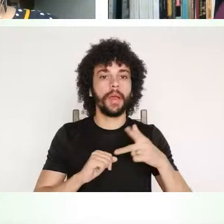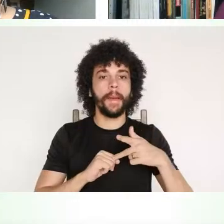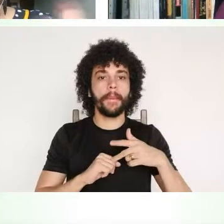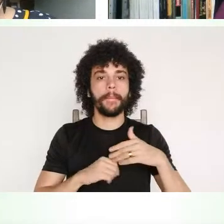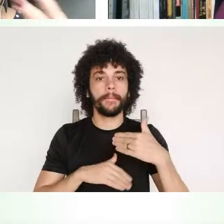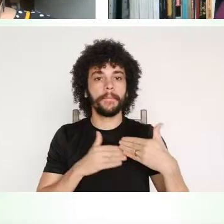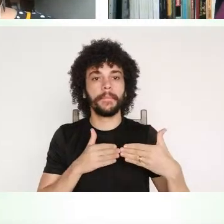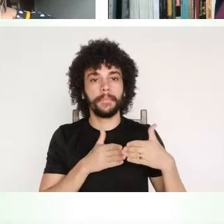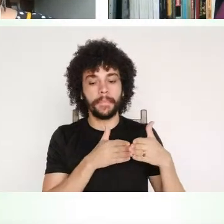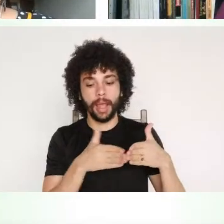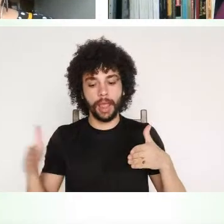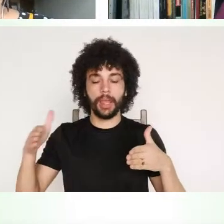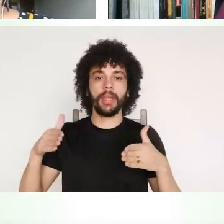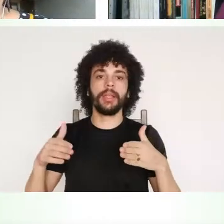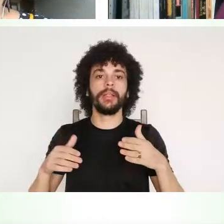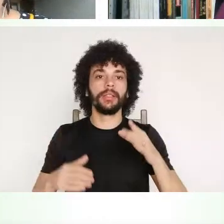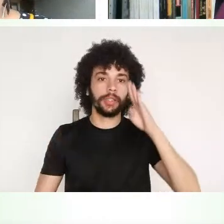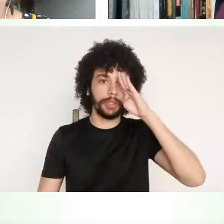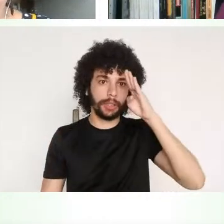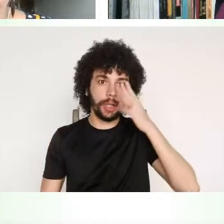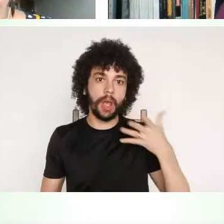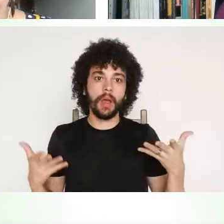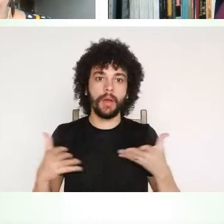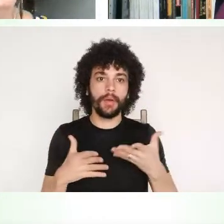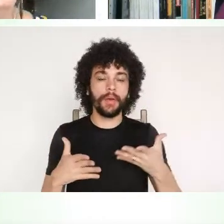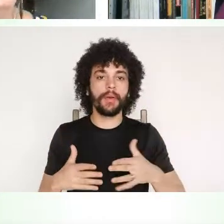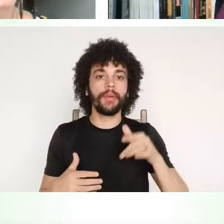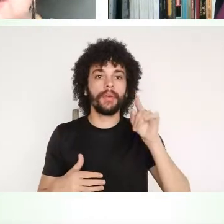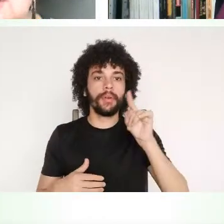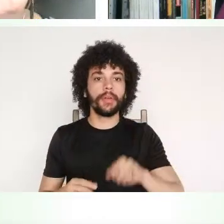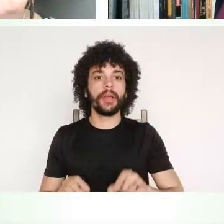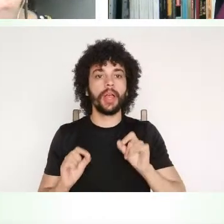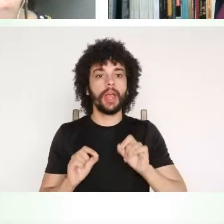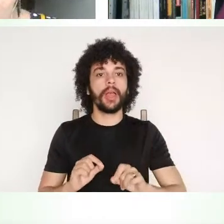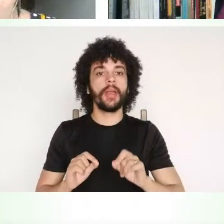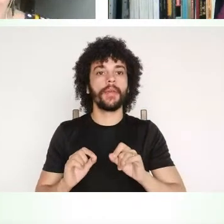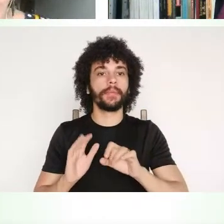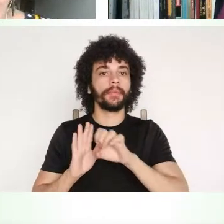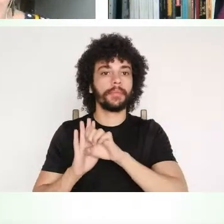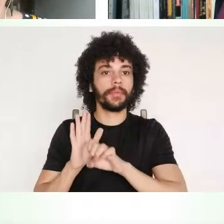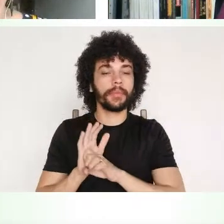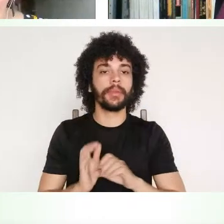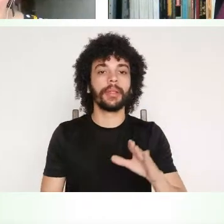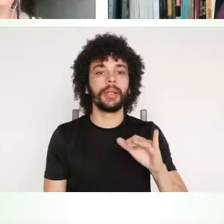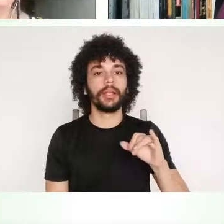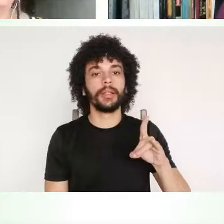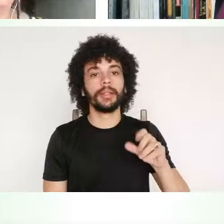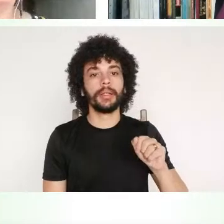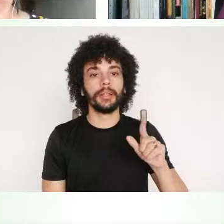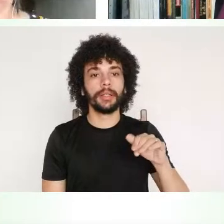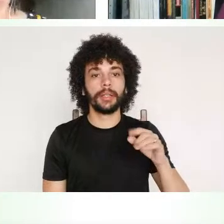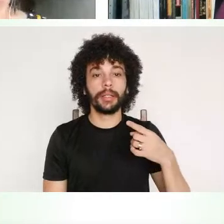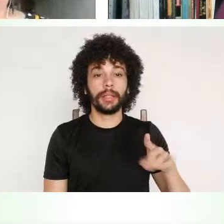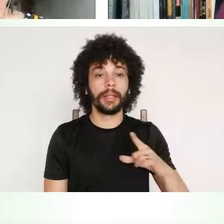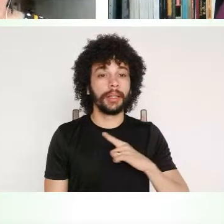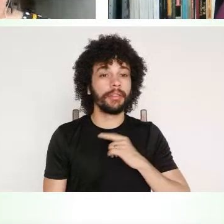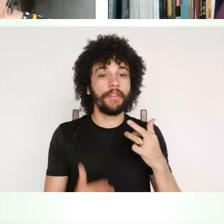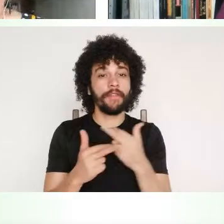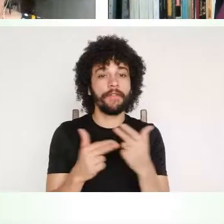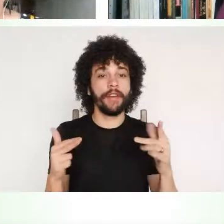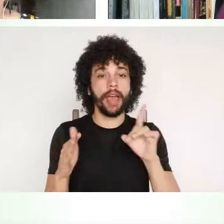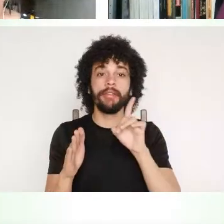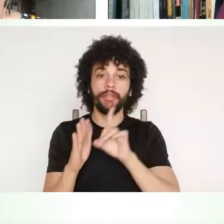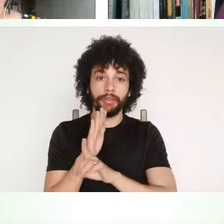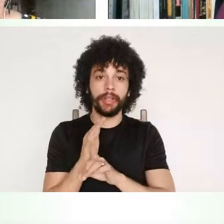ela hoje, uma leitura dela, ela é uma constituinte cidadã, ela garante vários direitos, né?